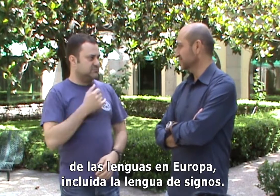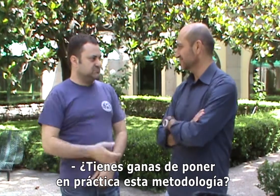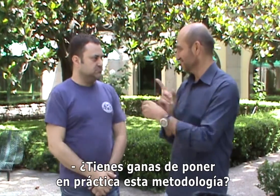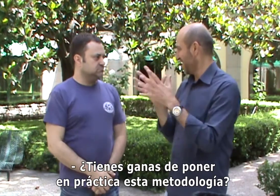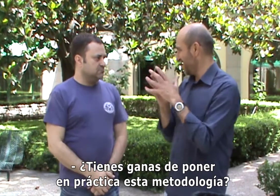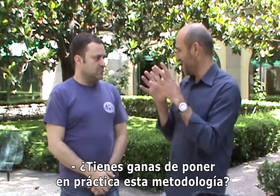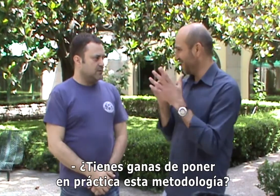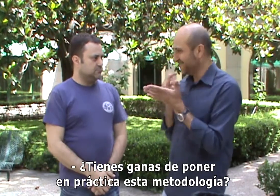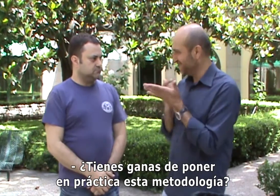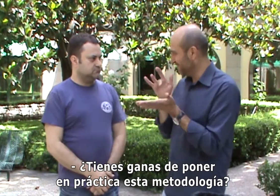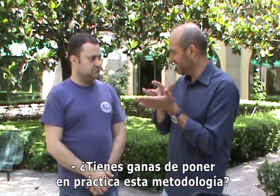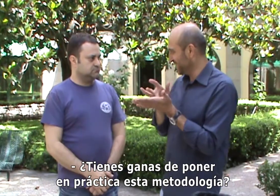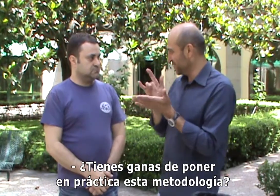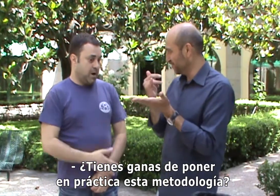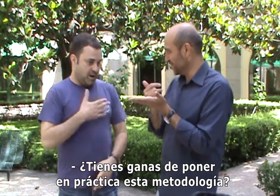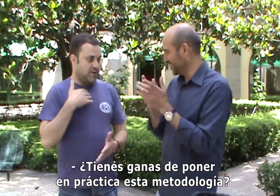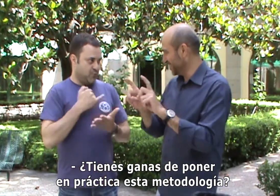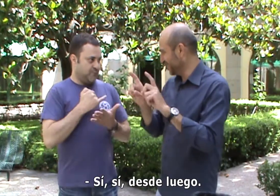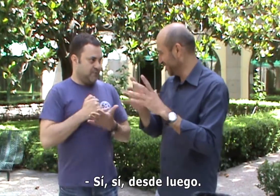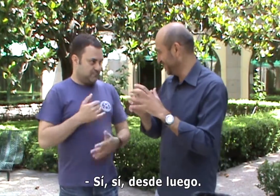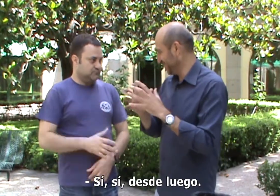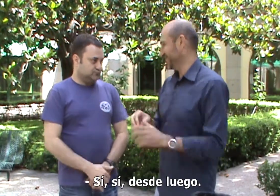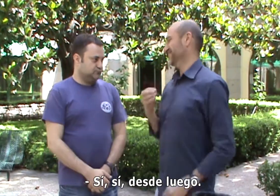¿Tienes ganas de poner en práctica esta metodología? Sí, sí, desde luego.